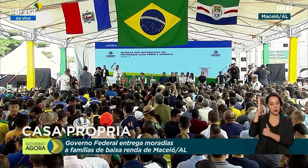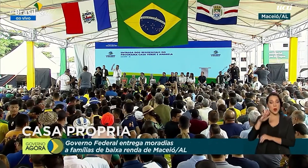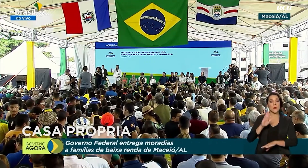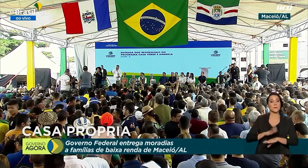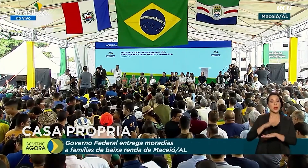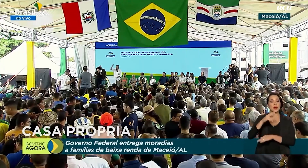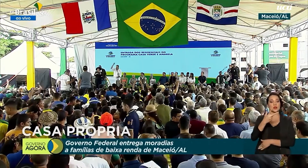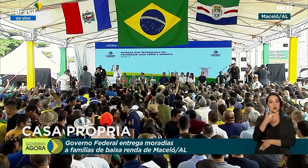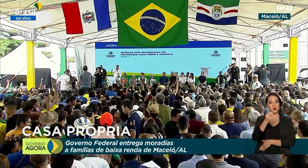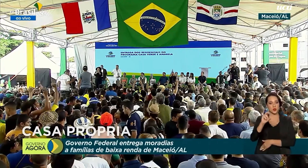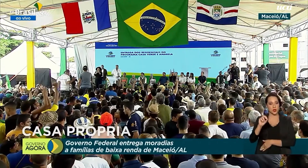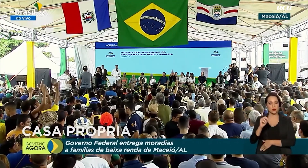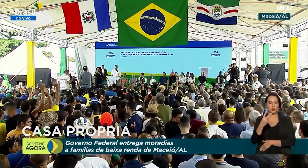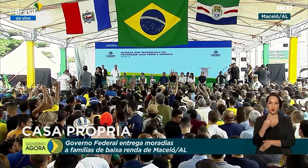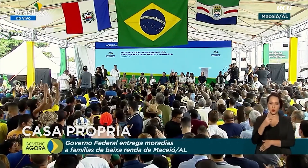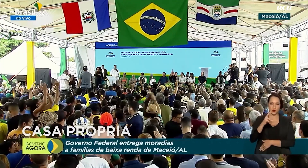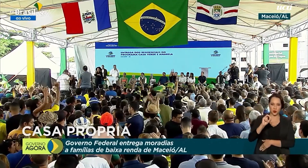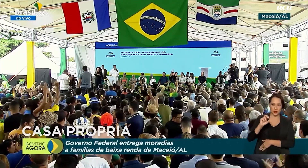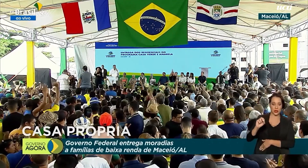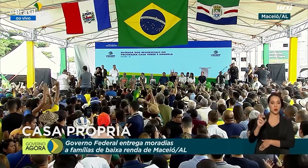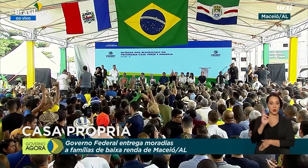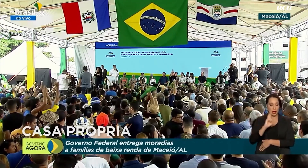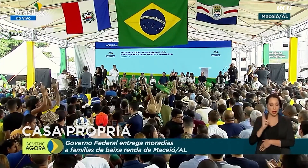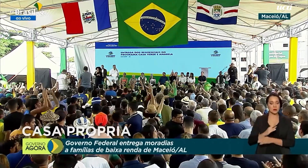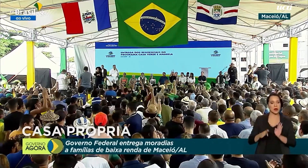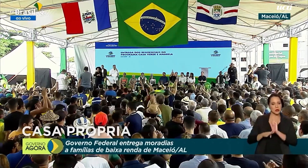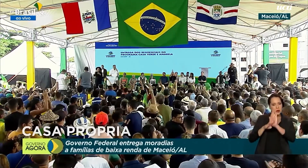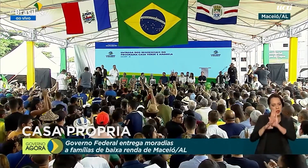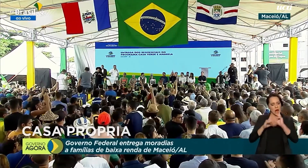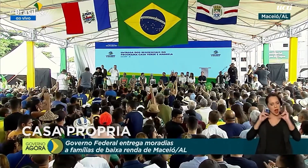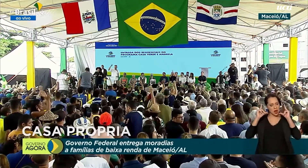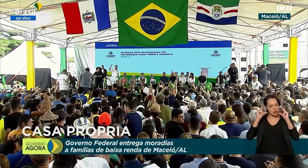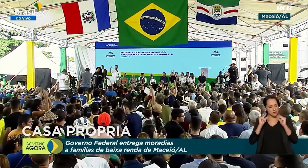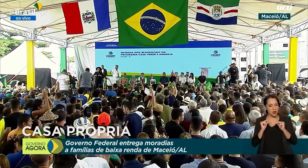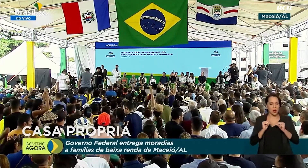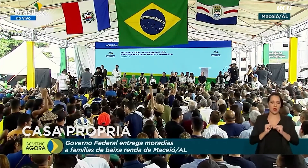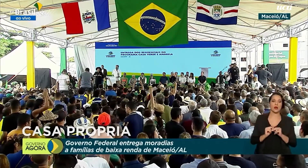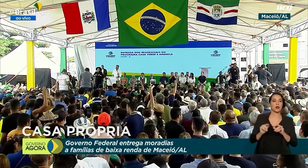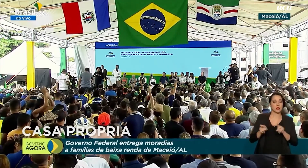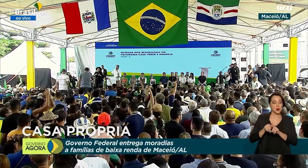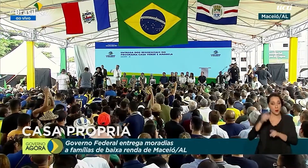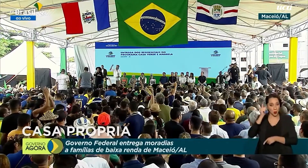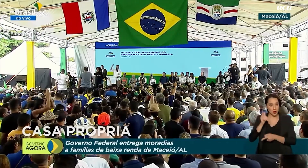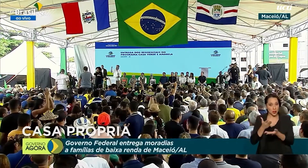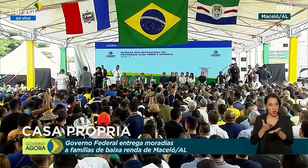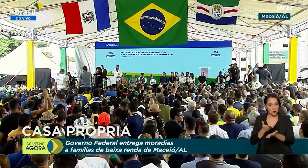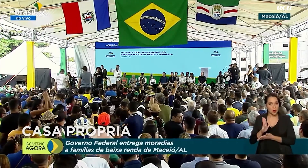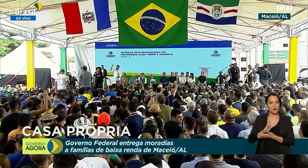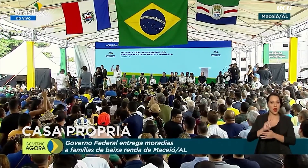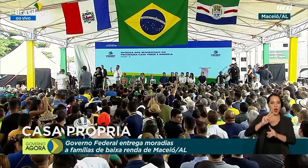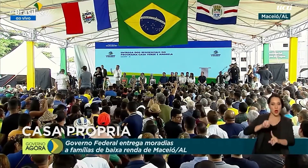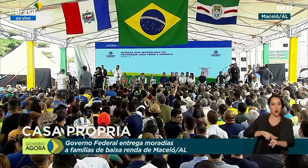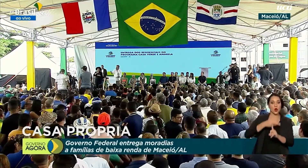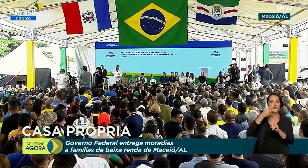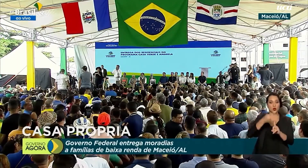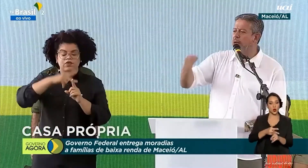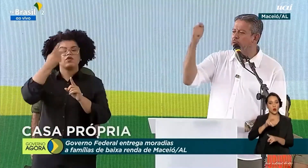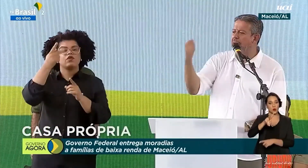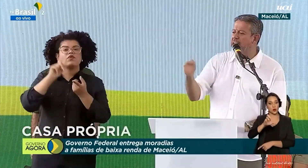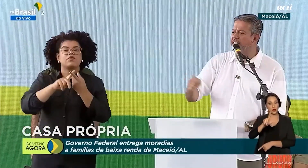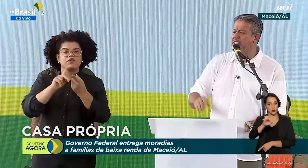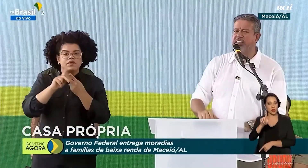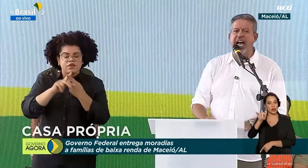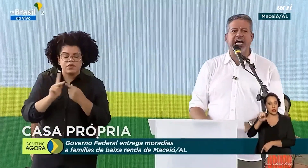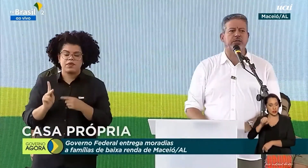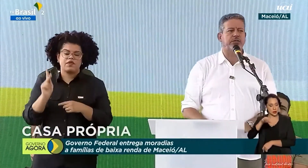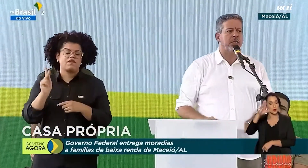para ajudar esse sofrimento. Para aprovarmos o dobro do Vale Gás para